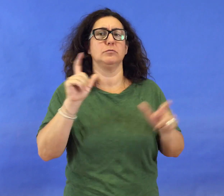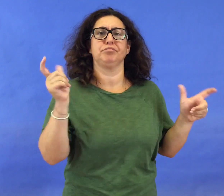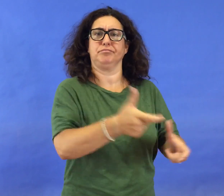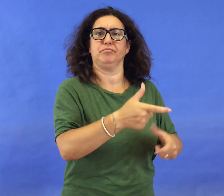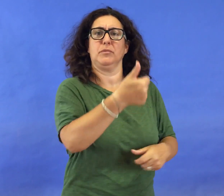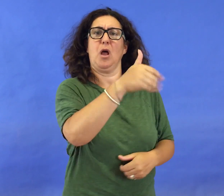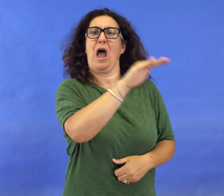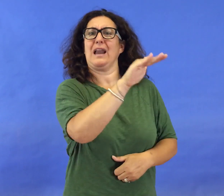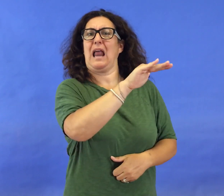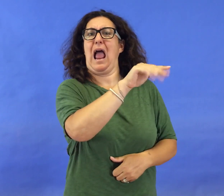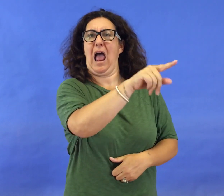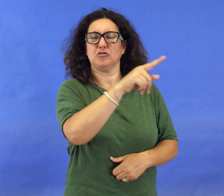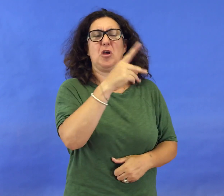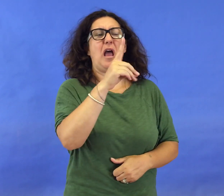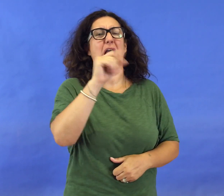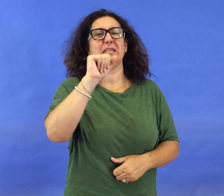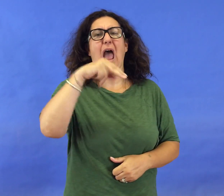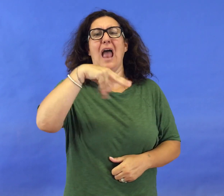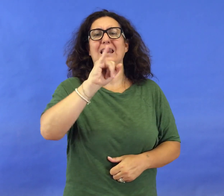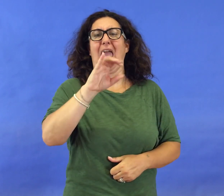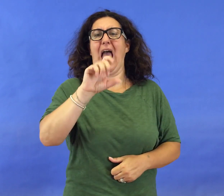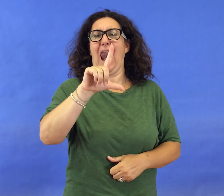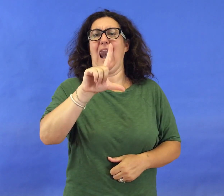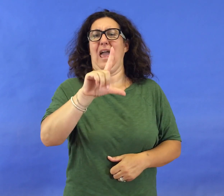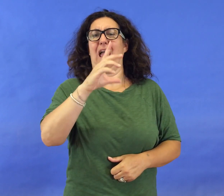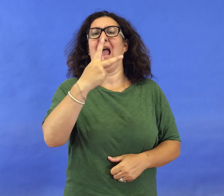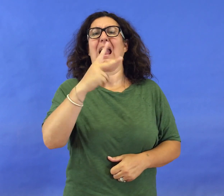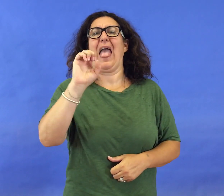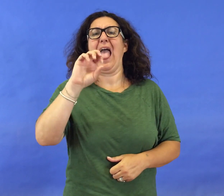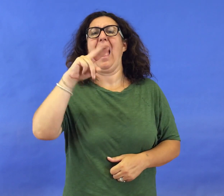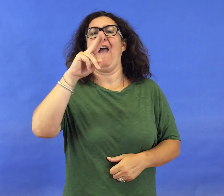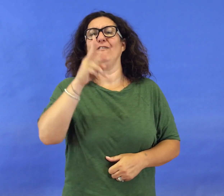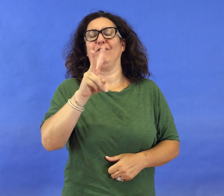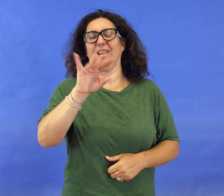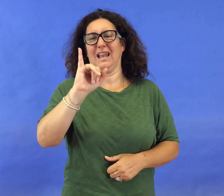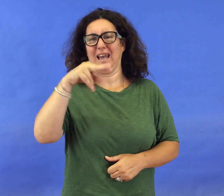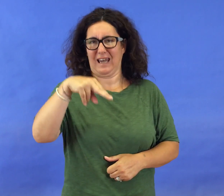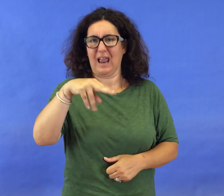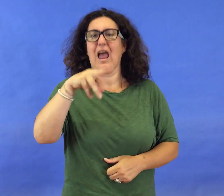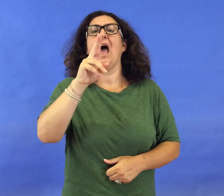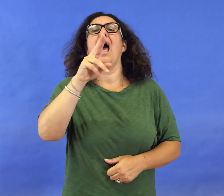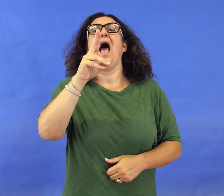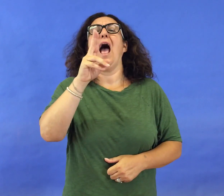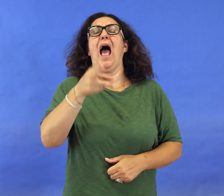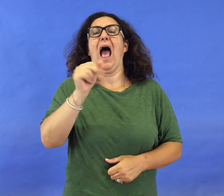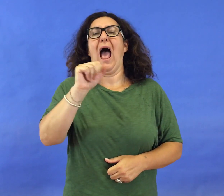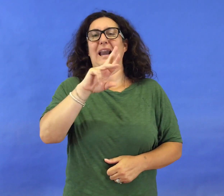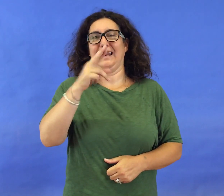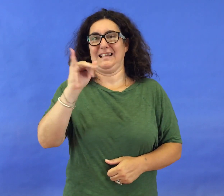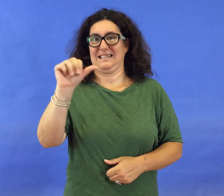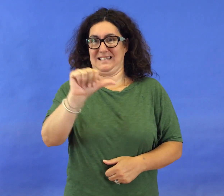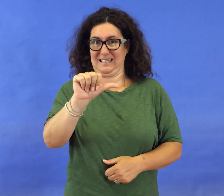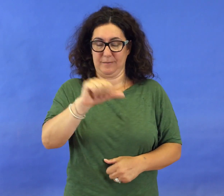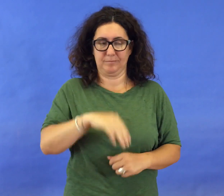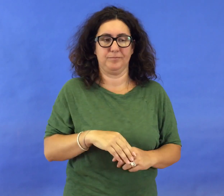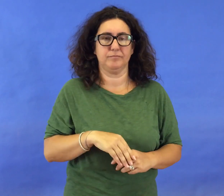Recessi di velocità. Secondo quanto viene costruito da un'unità di rinchi, il giovane avrebbe